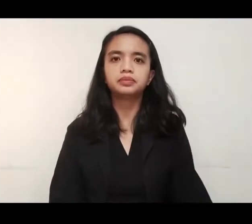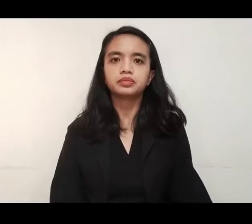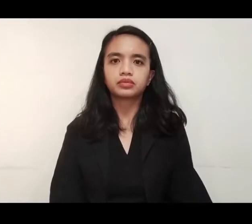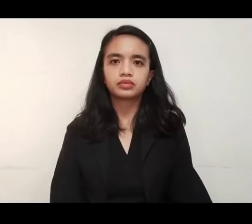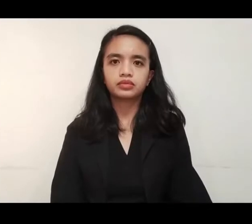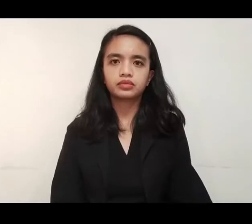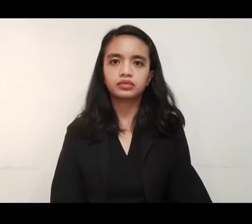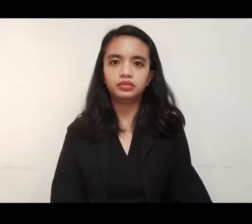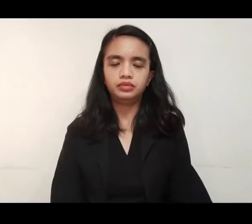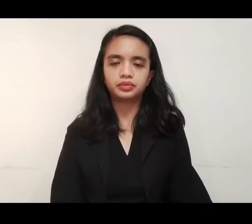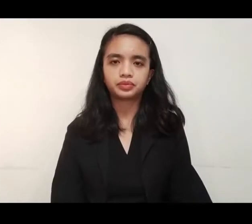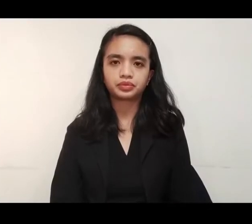Balitang amyanan.